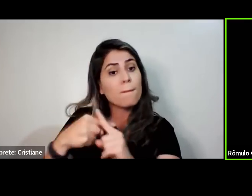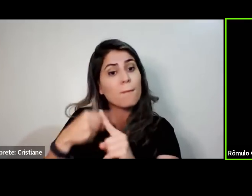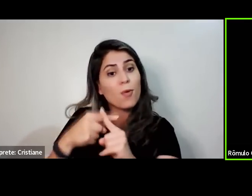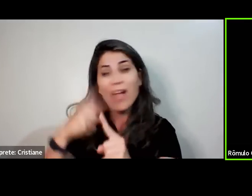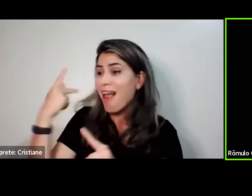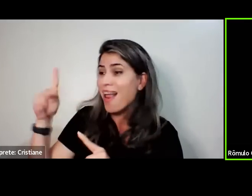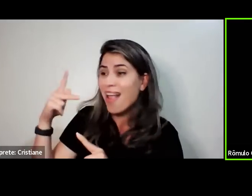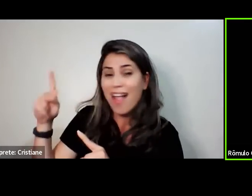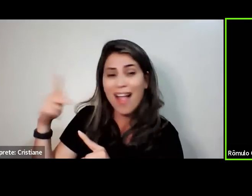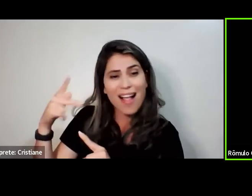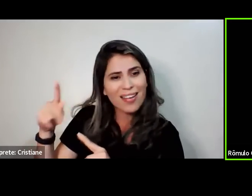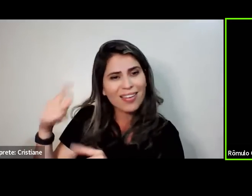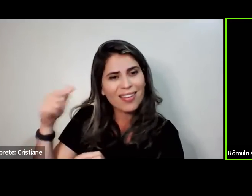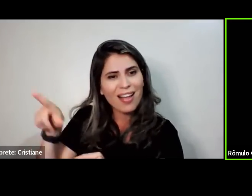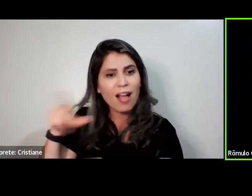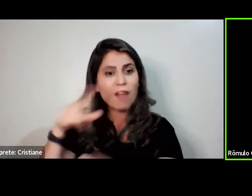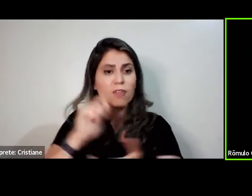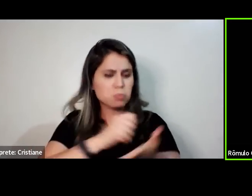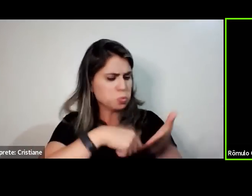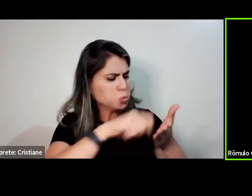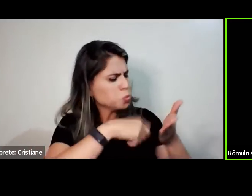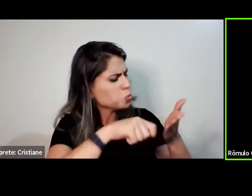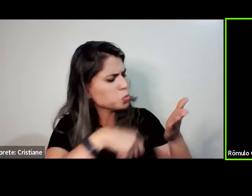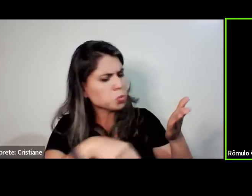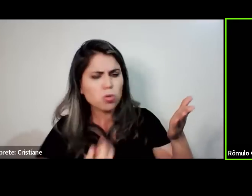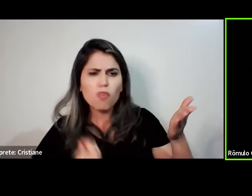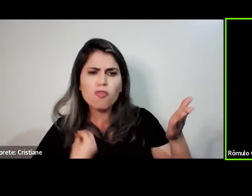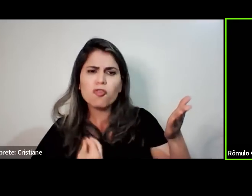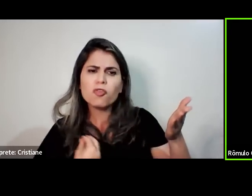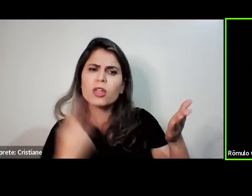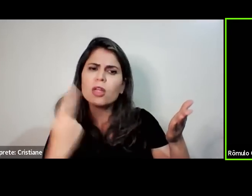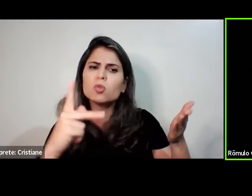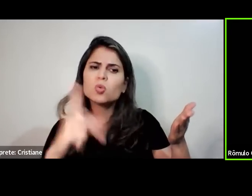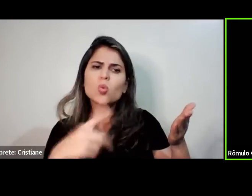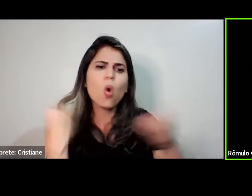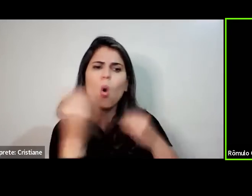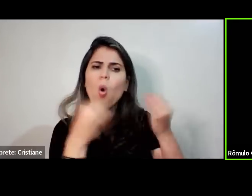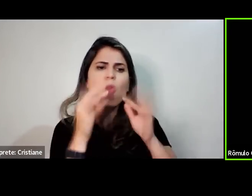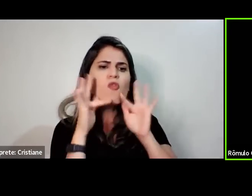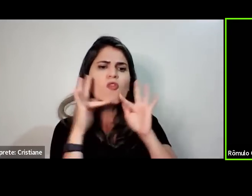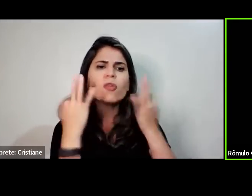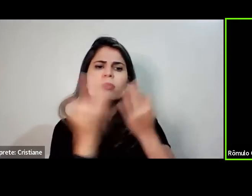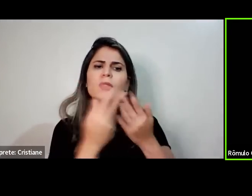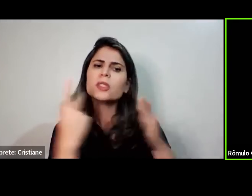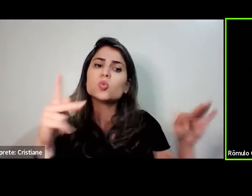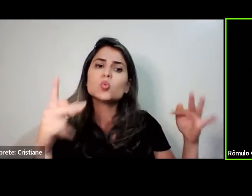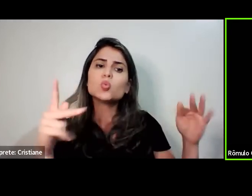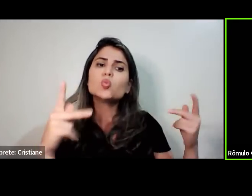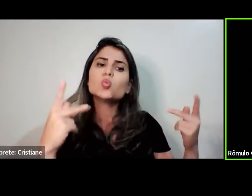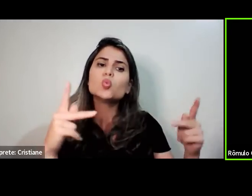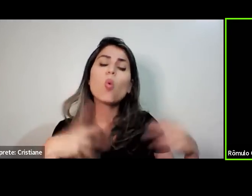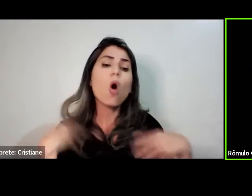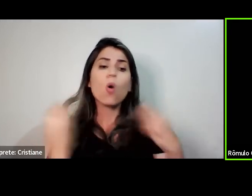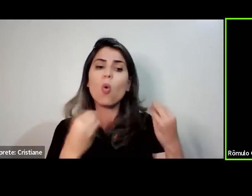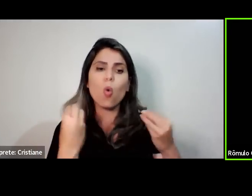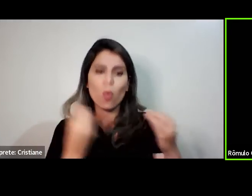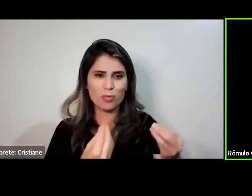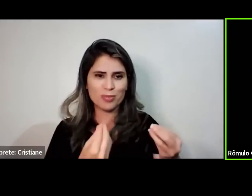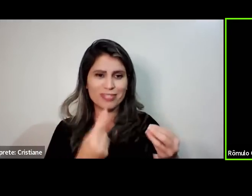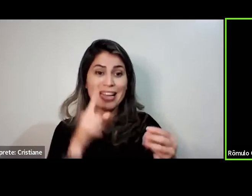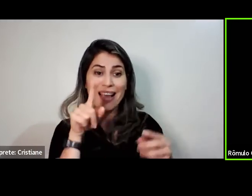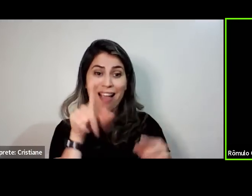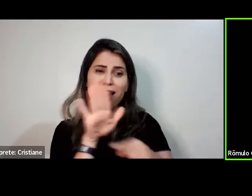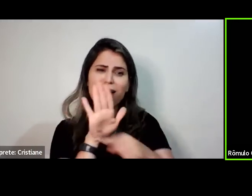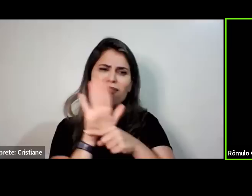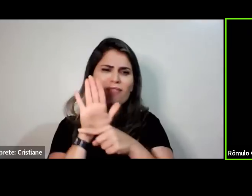o problema que você e sua família está passando. Sabe por quê? Nós vamos te acompanhar por, no mínimo, 60 dias.